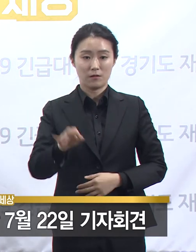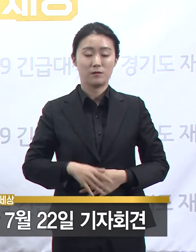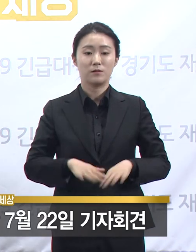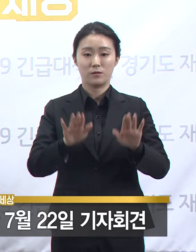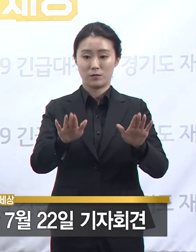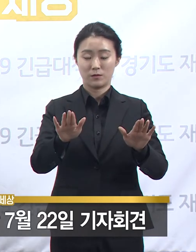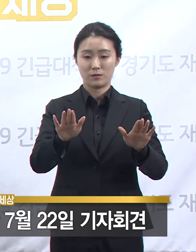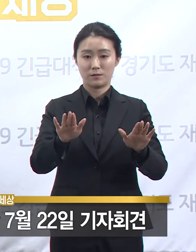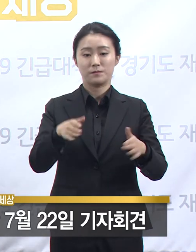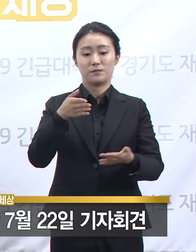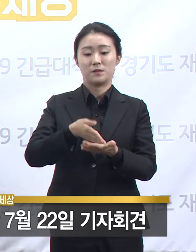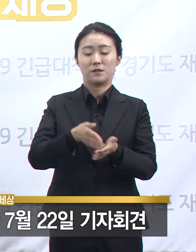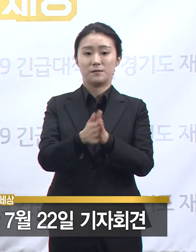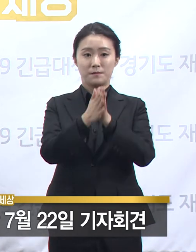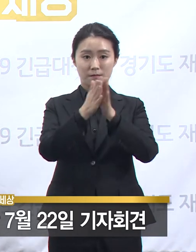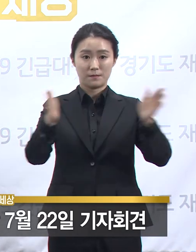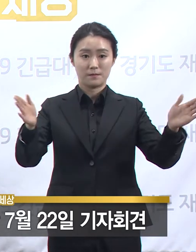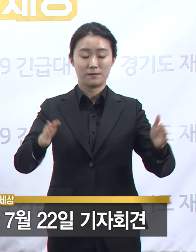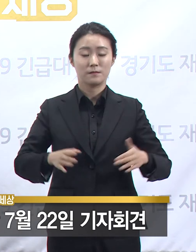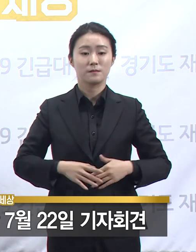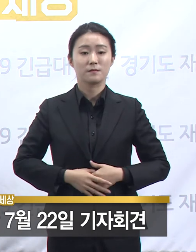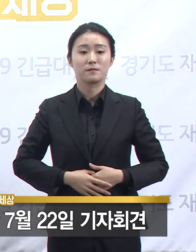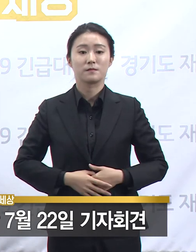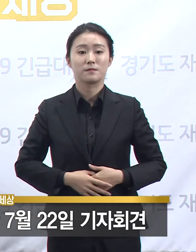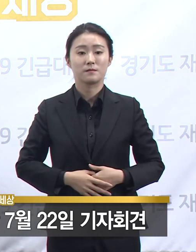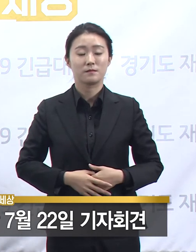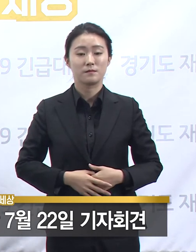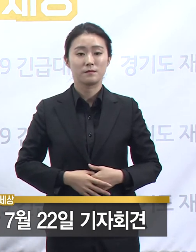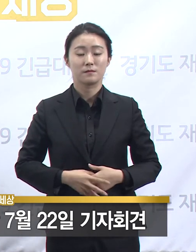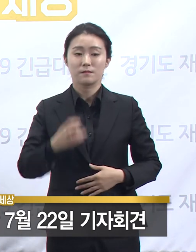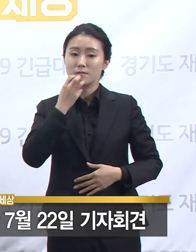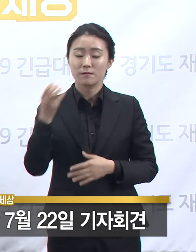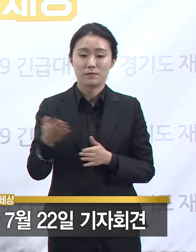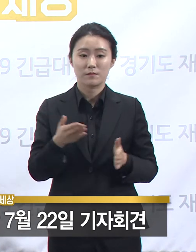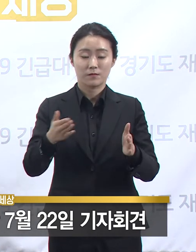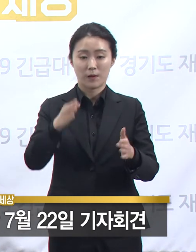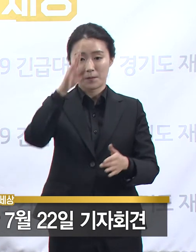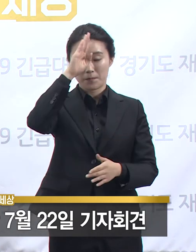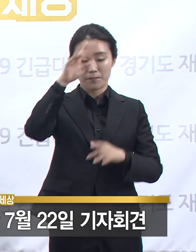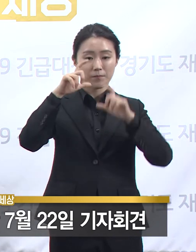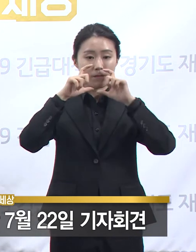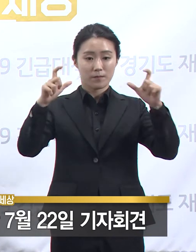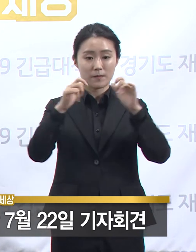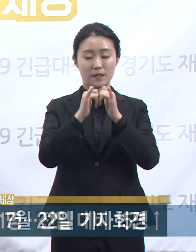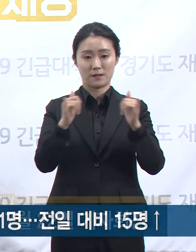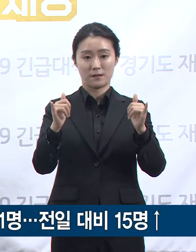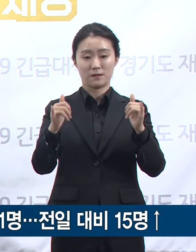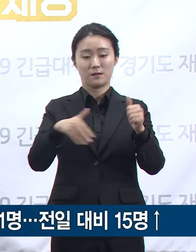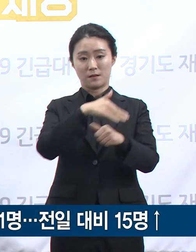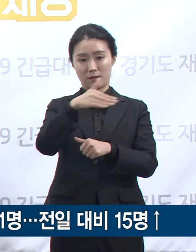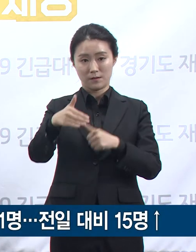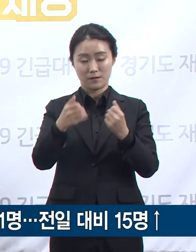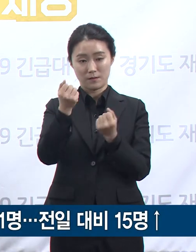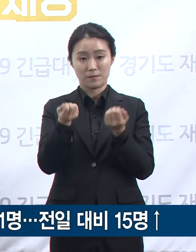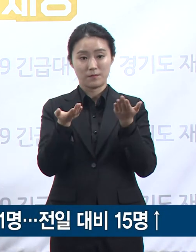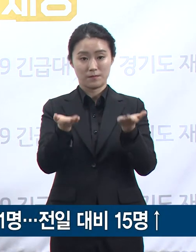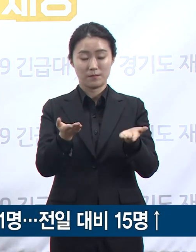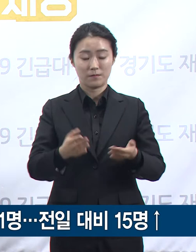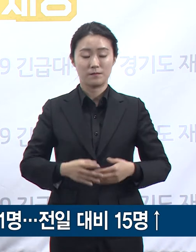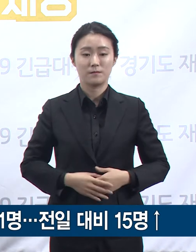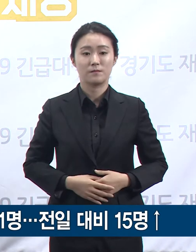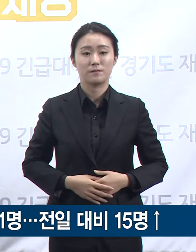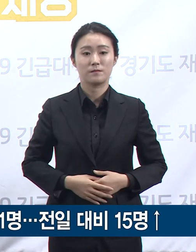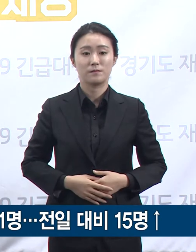관련 정례 브리핑을 시작하겠습니다. 경기도 확진자 발생 현황입니다. 질병관리본부 발표에